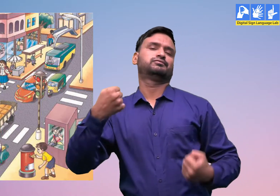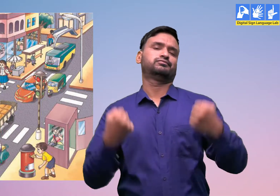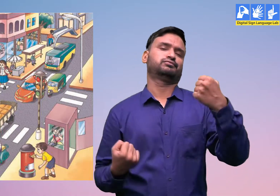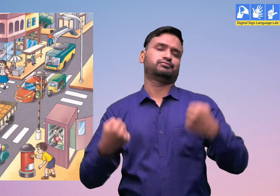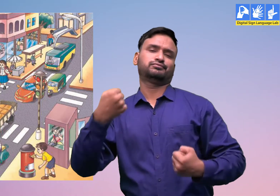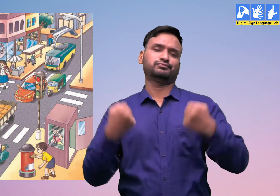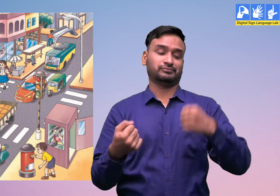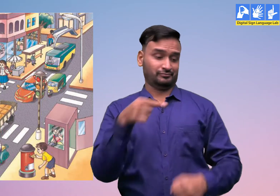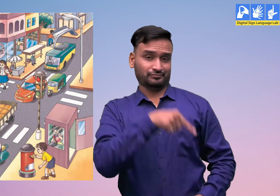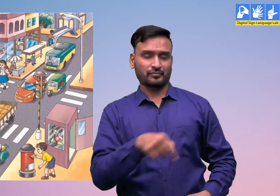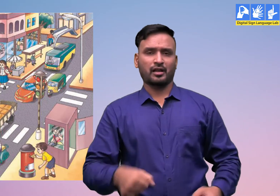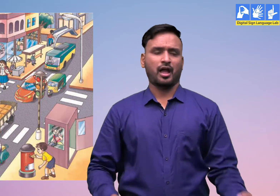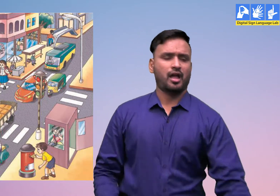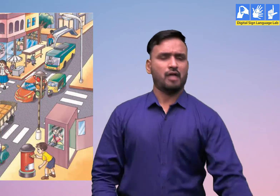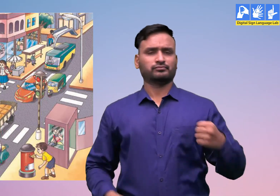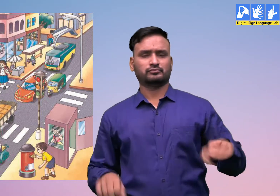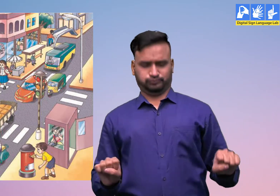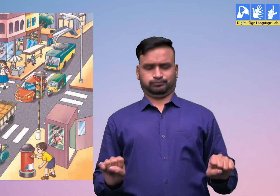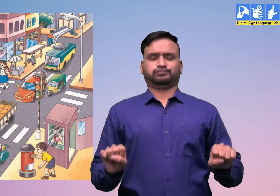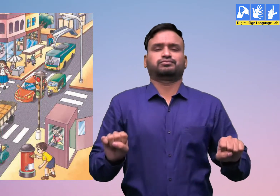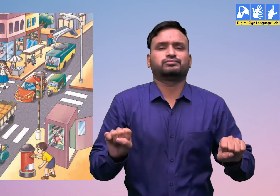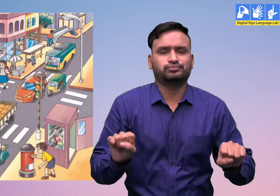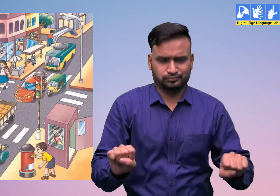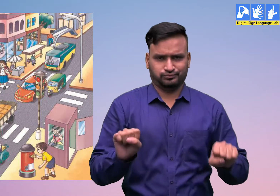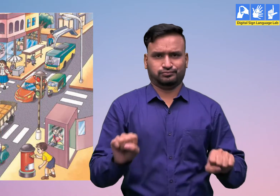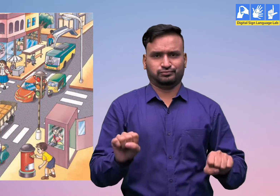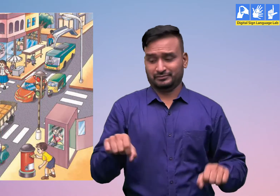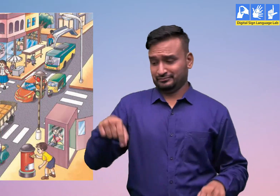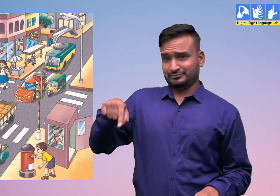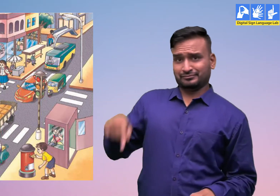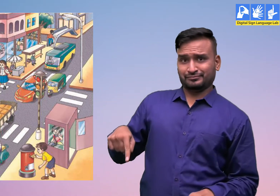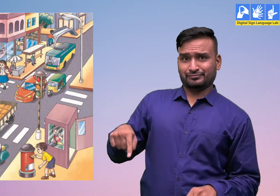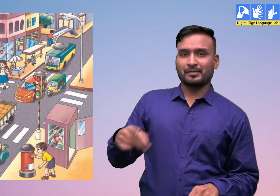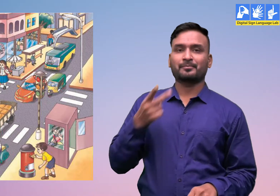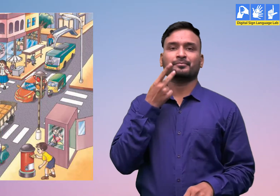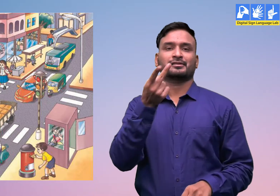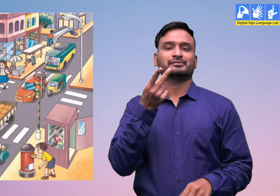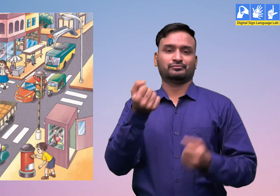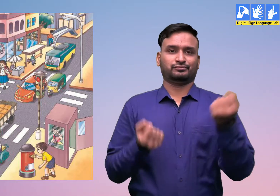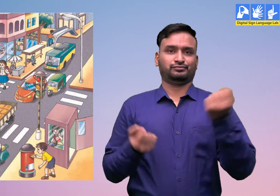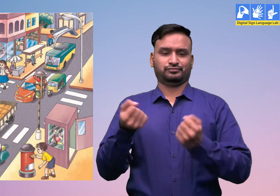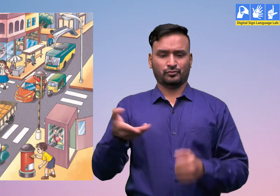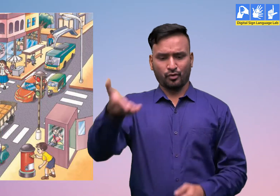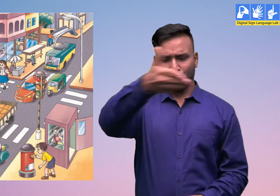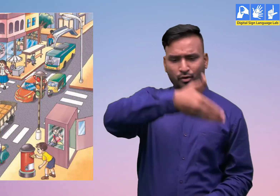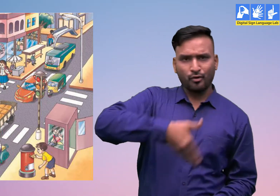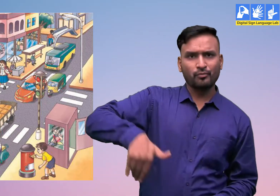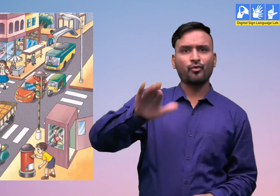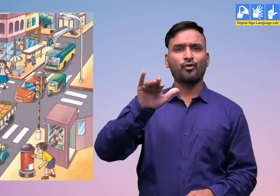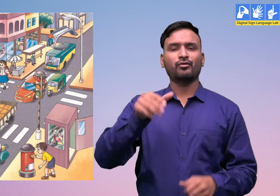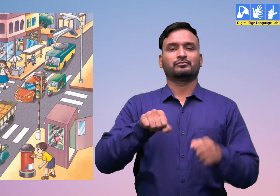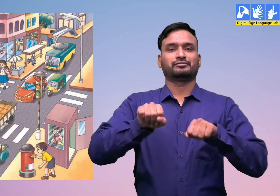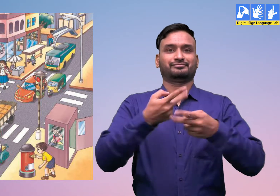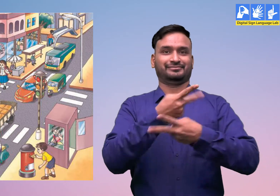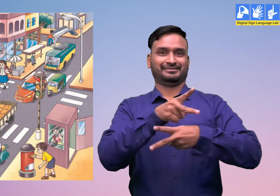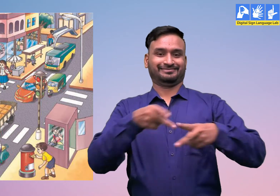पीछे गाड़ी, गाड़ी के साथ में ओटो, ओटो के पीछे एक बस जा रही है, यह द्रिश्य सडक का